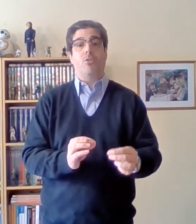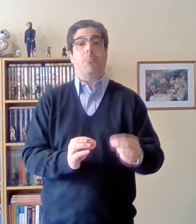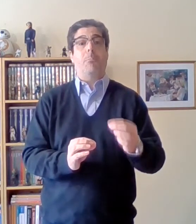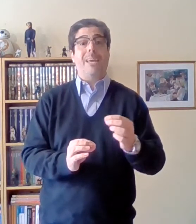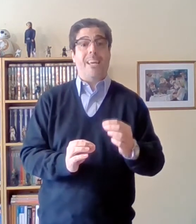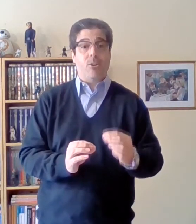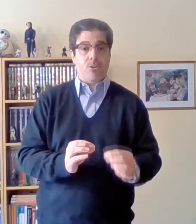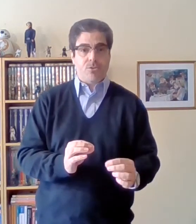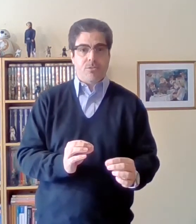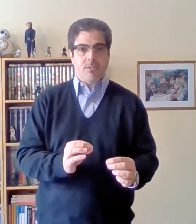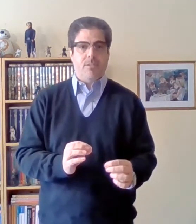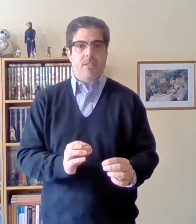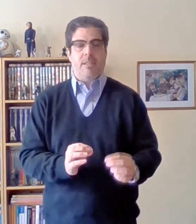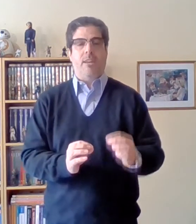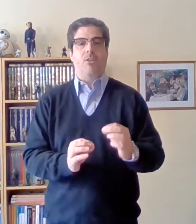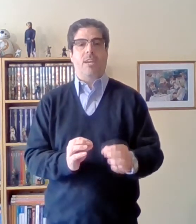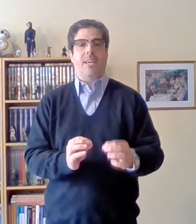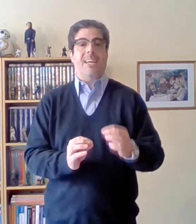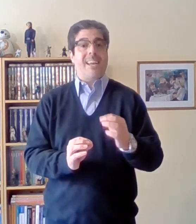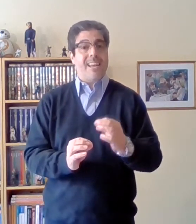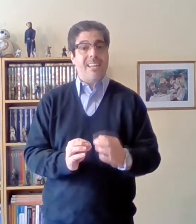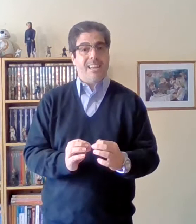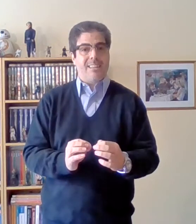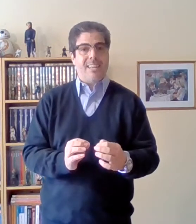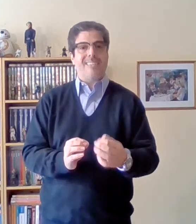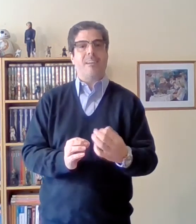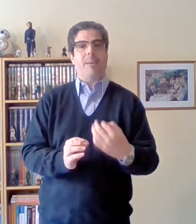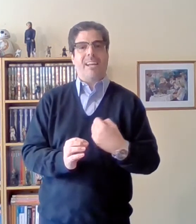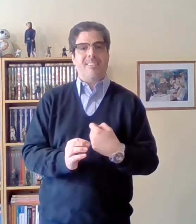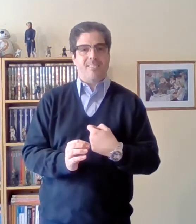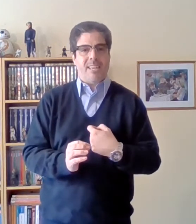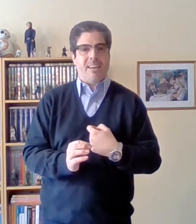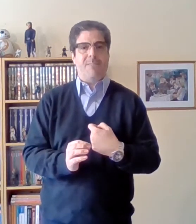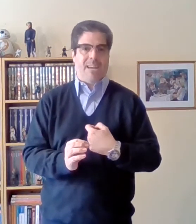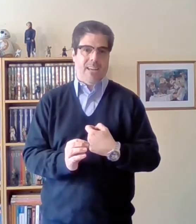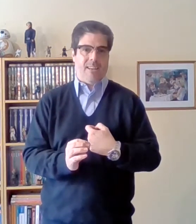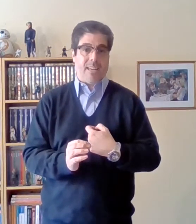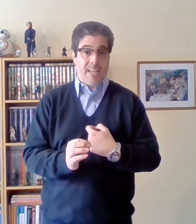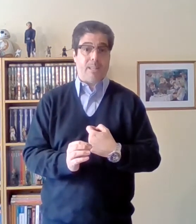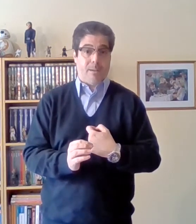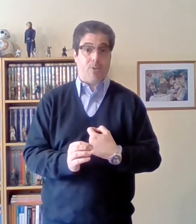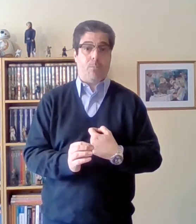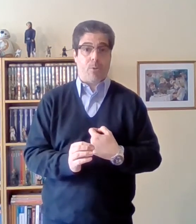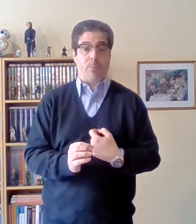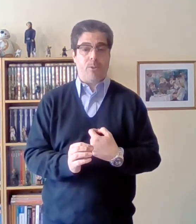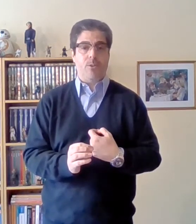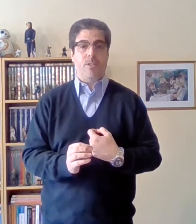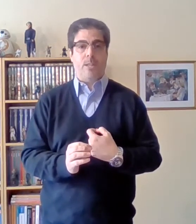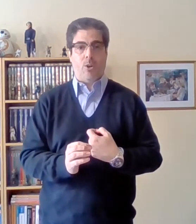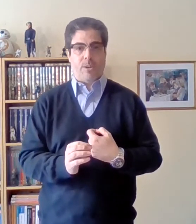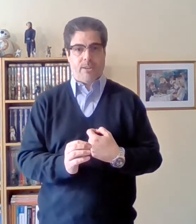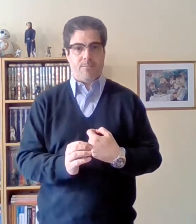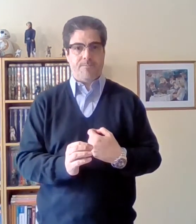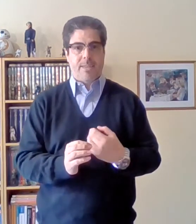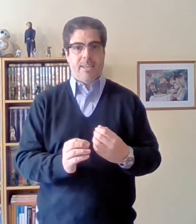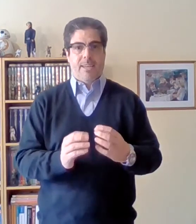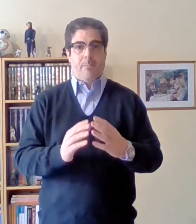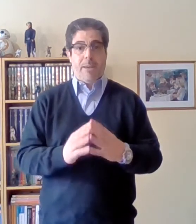menos de lo que en realidad esa mercancía vale que es el trabajo propio del obrero bien